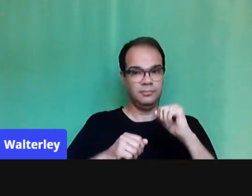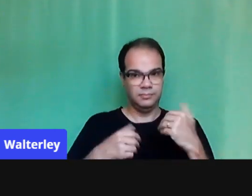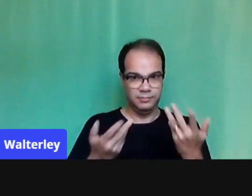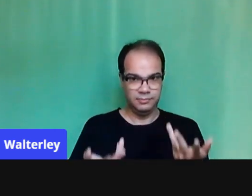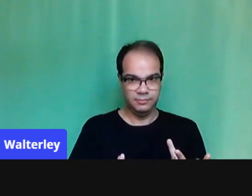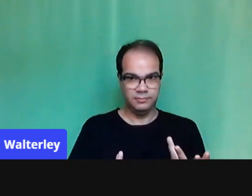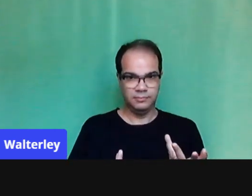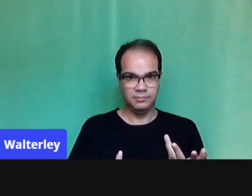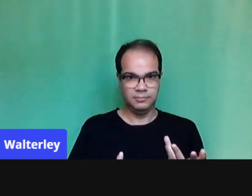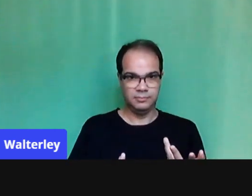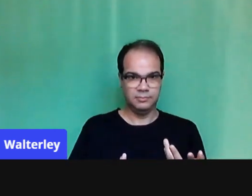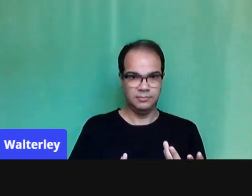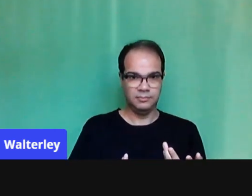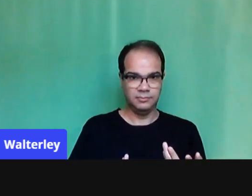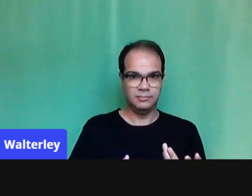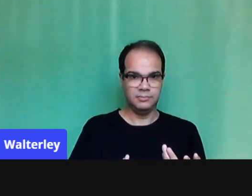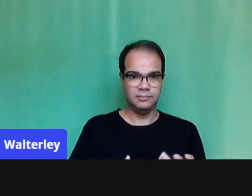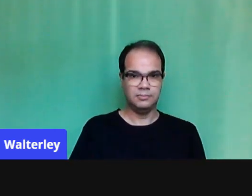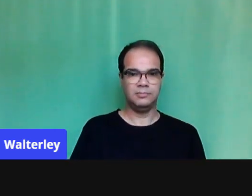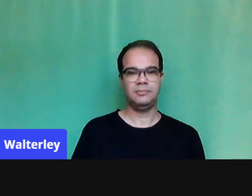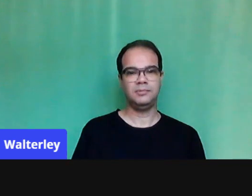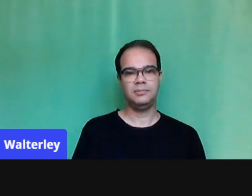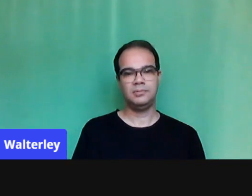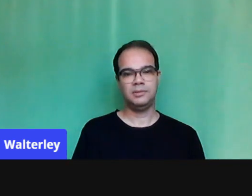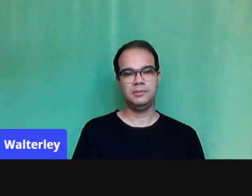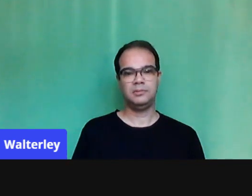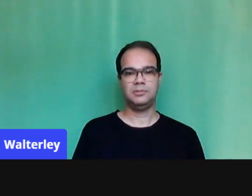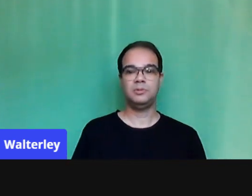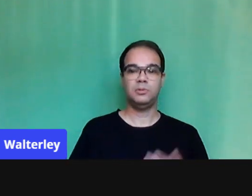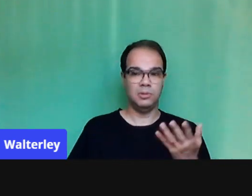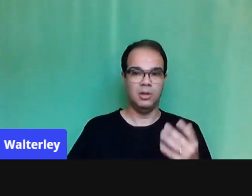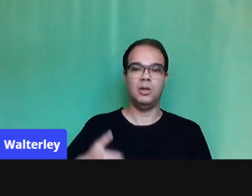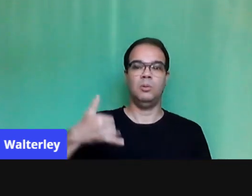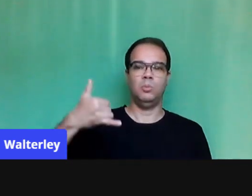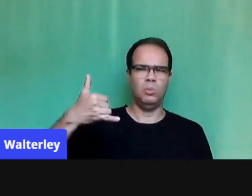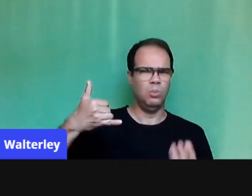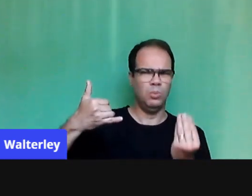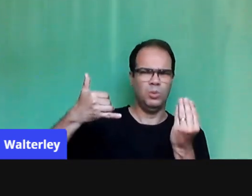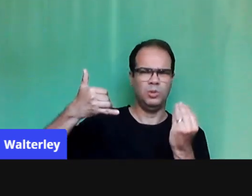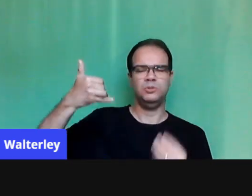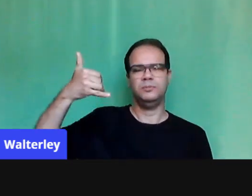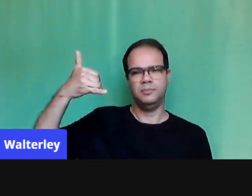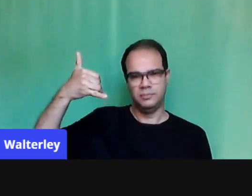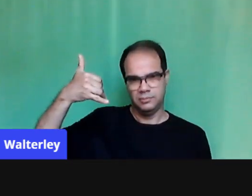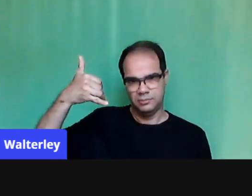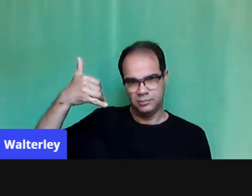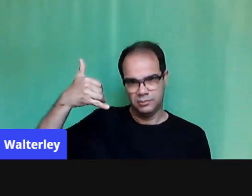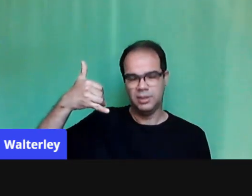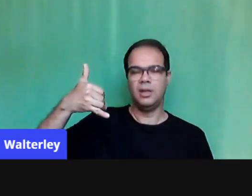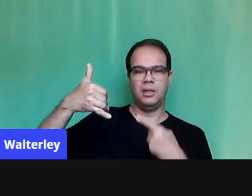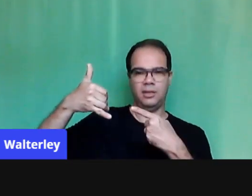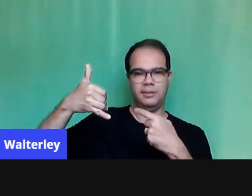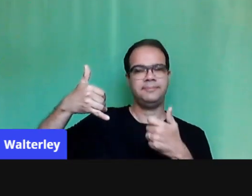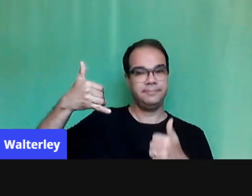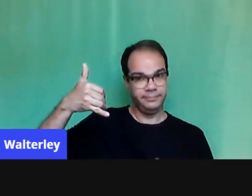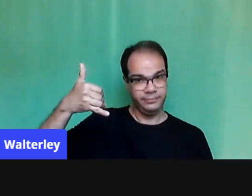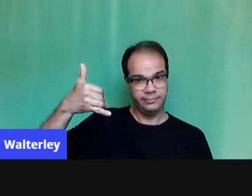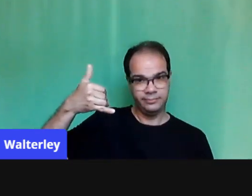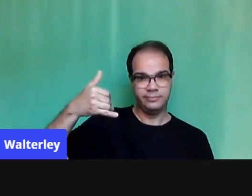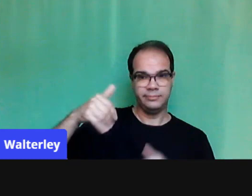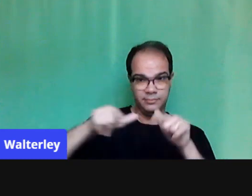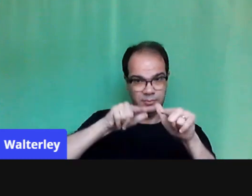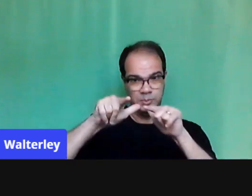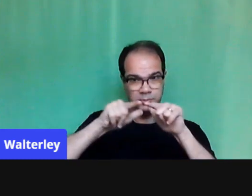em sua maioria, nós estamos utilizando, né? Temos utilizado o celular, boa parte de nós para esse trabalho,